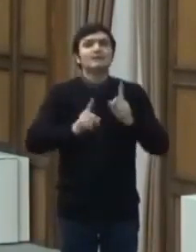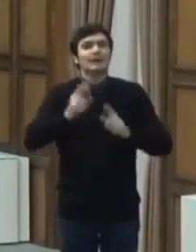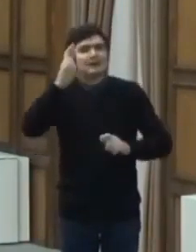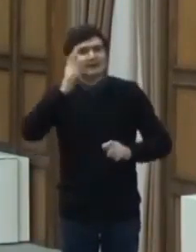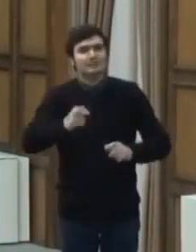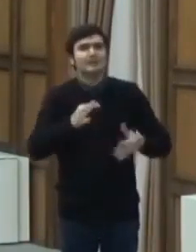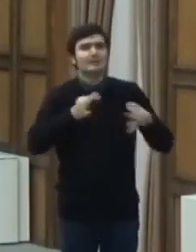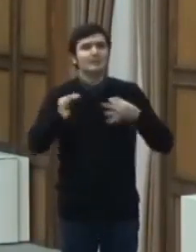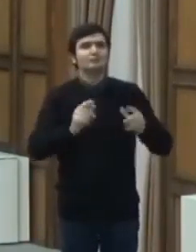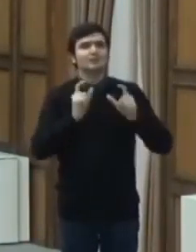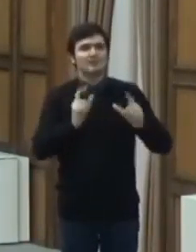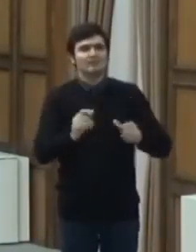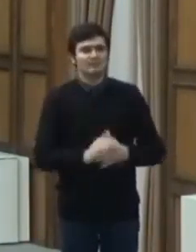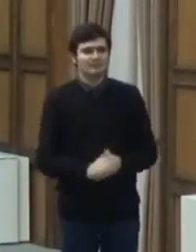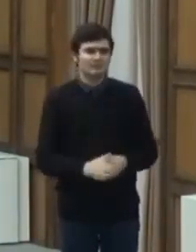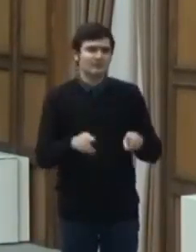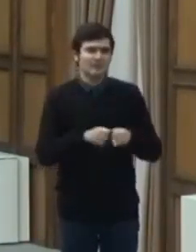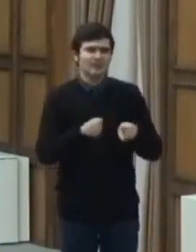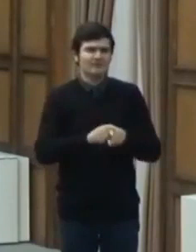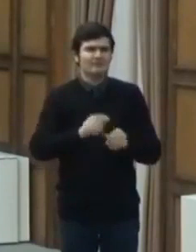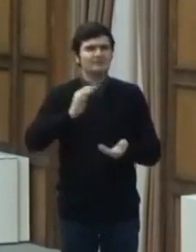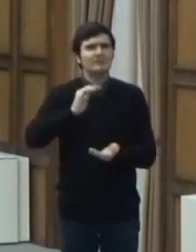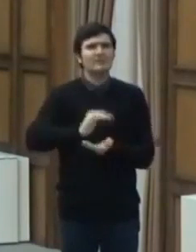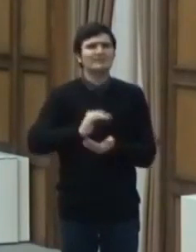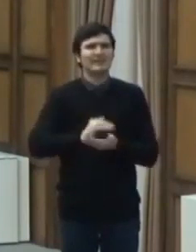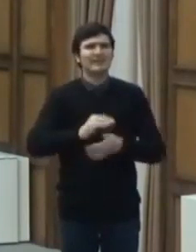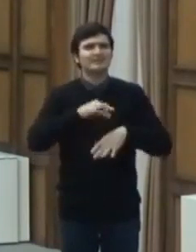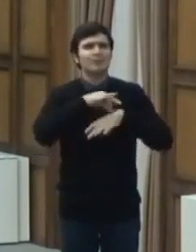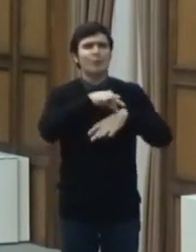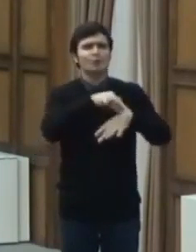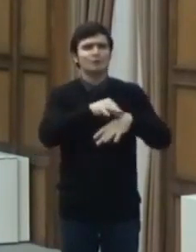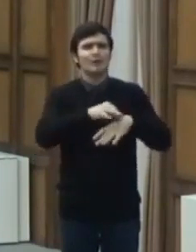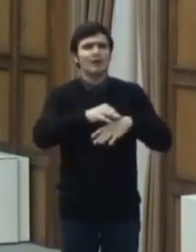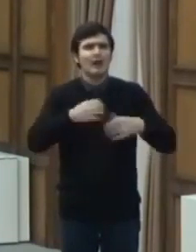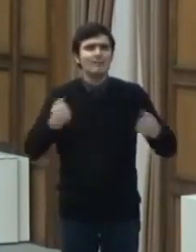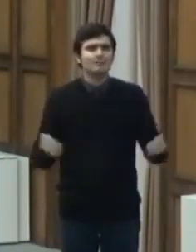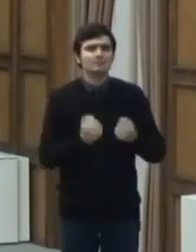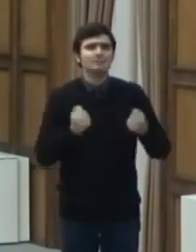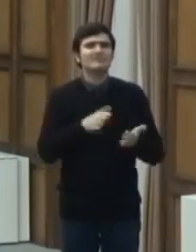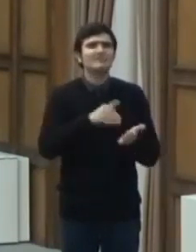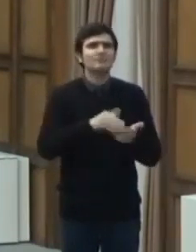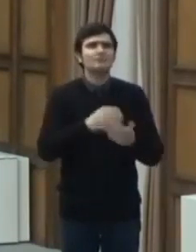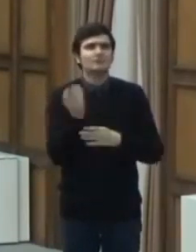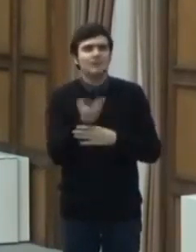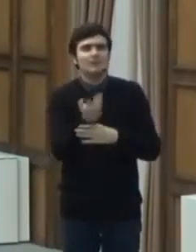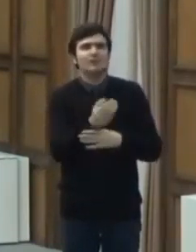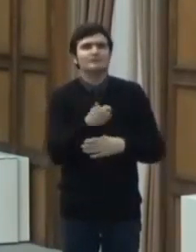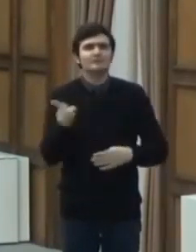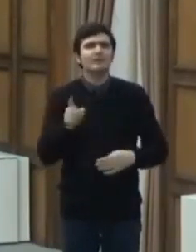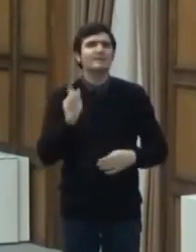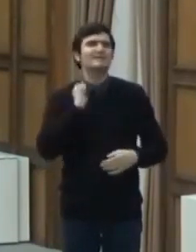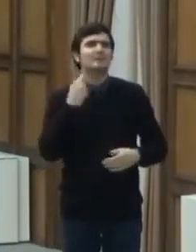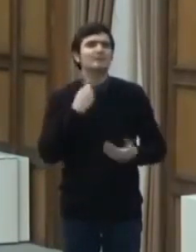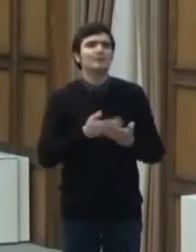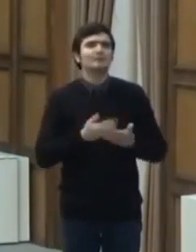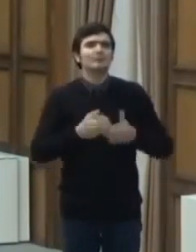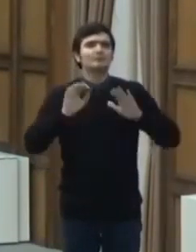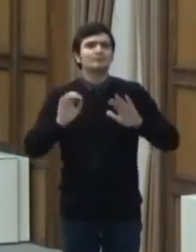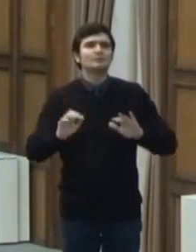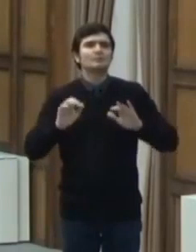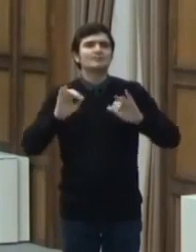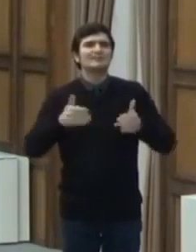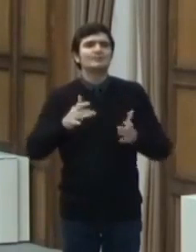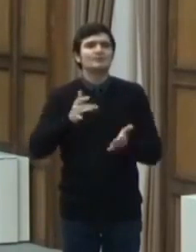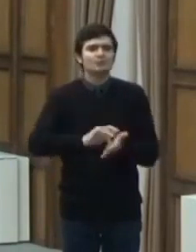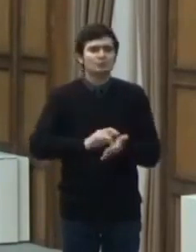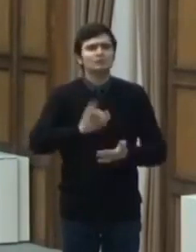prevenire. Se menține coordonarea operațională a serviciilor de ambulanță de către inspectoratele pentru situații de urgență și a poliției